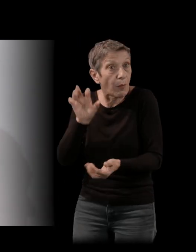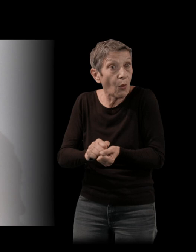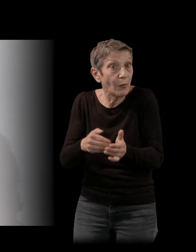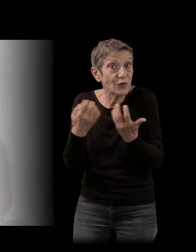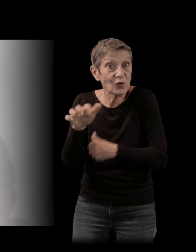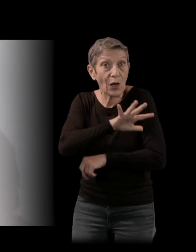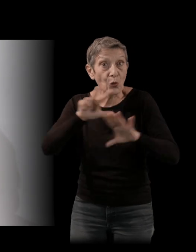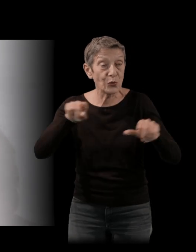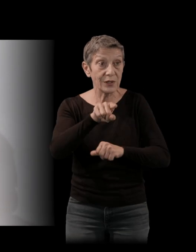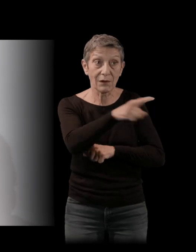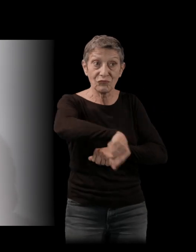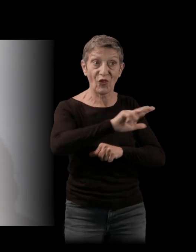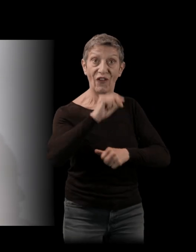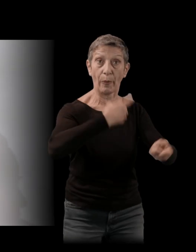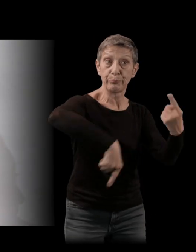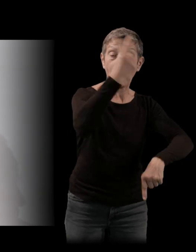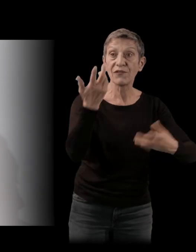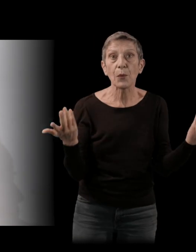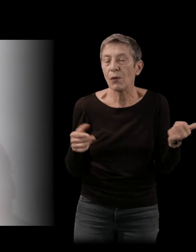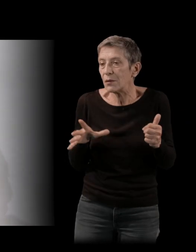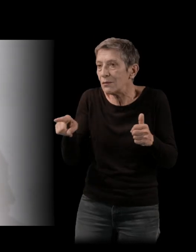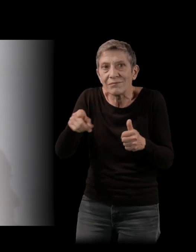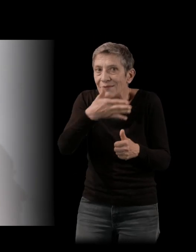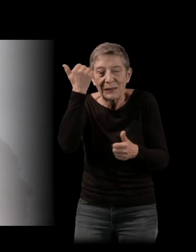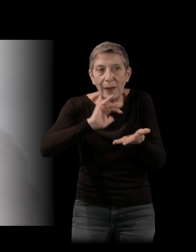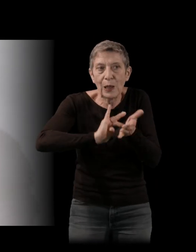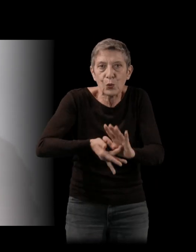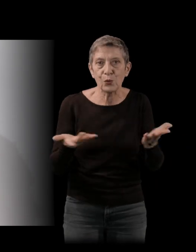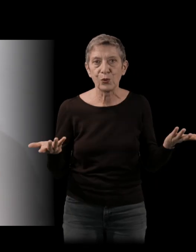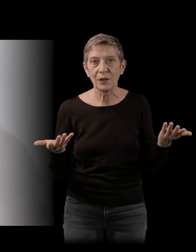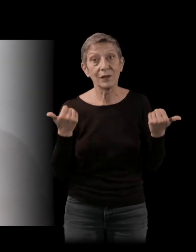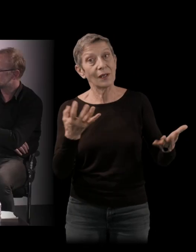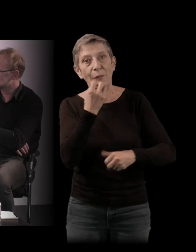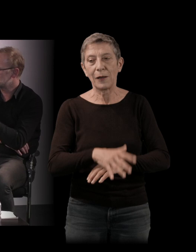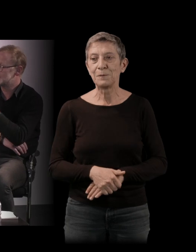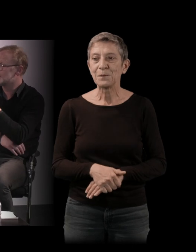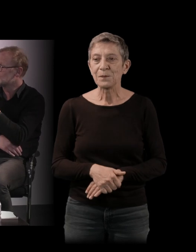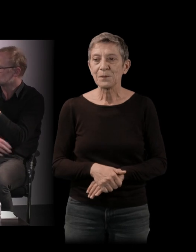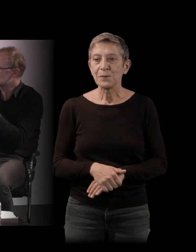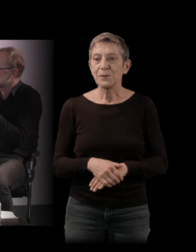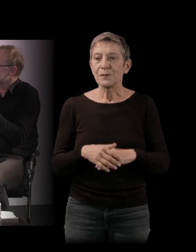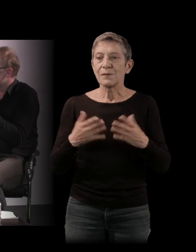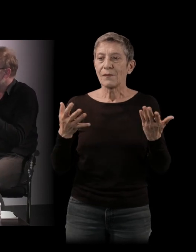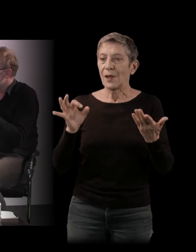Donc, il y a une part de non maîtrisé, de non maîtrisable, qui est très belle aussi. Et puis, c'est des moments charnières, en réalité.